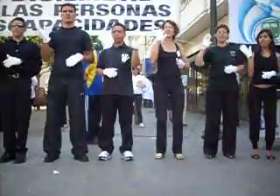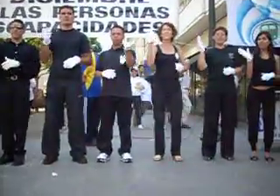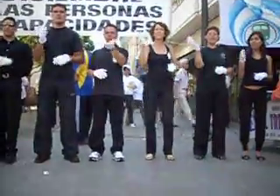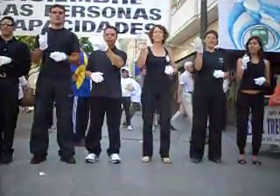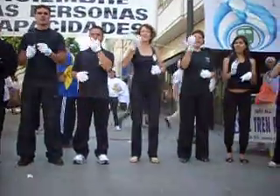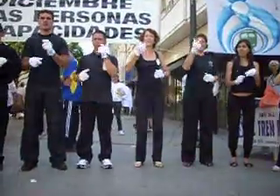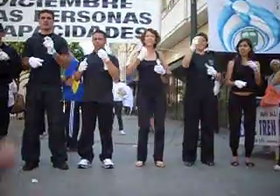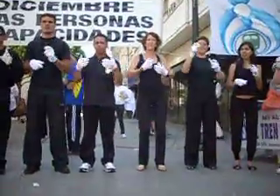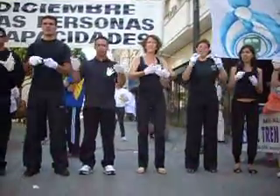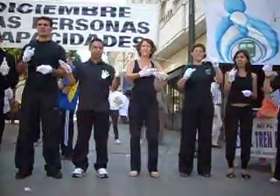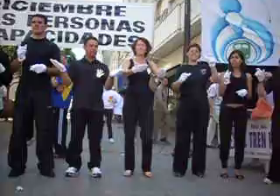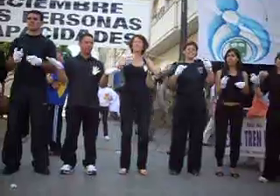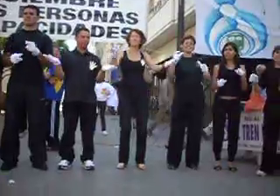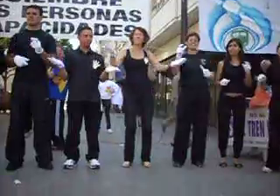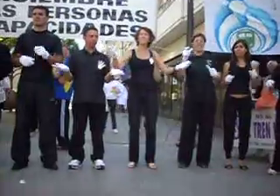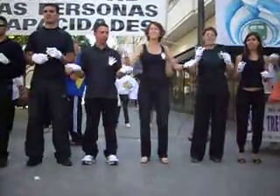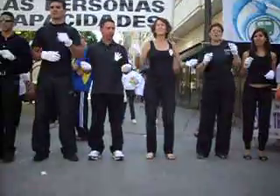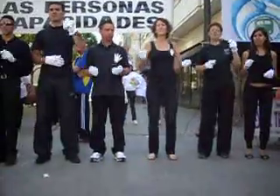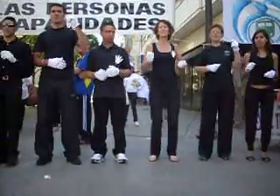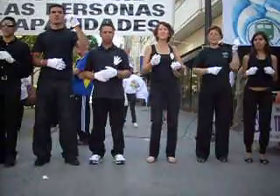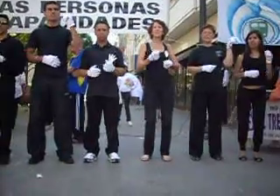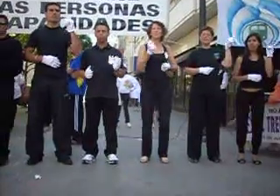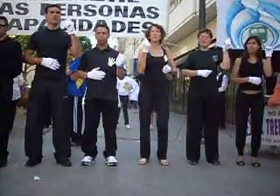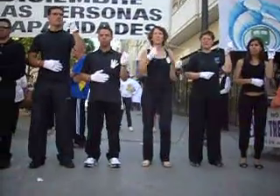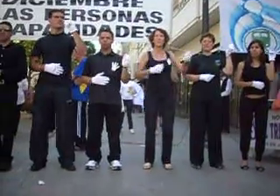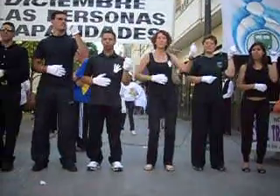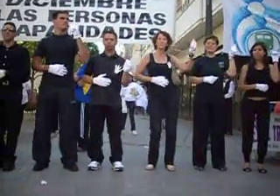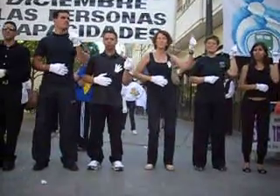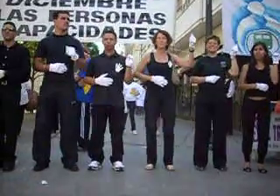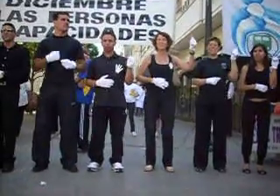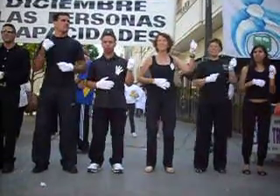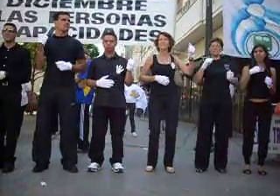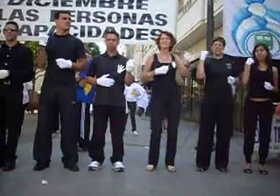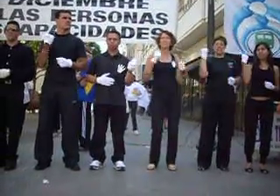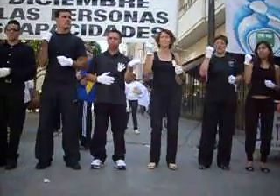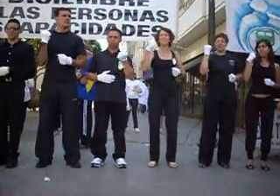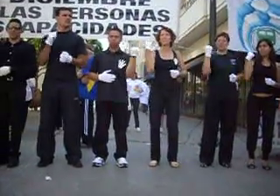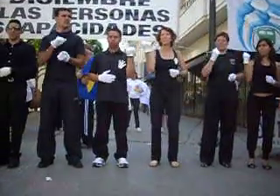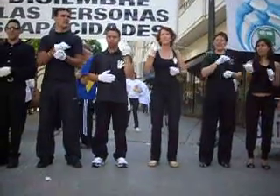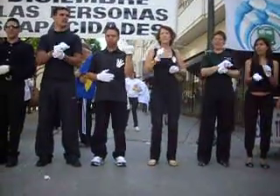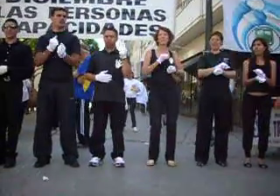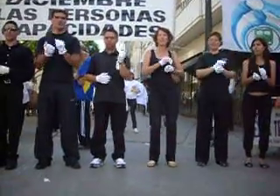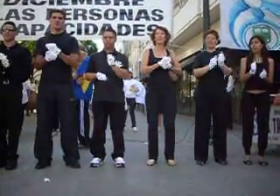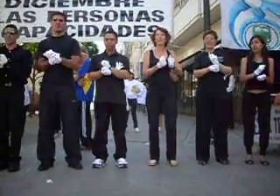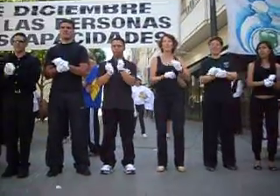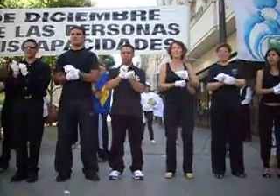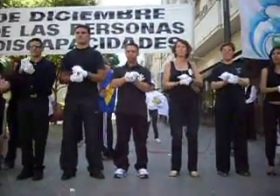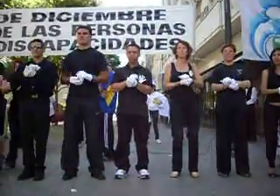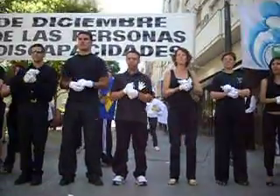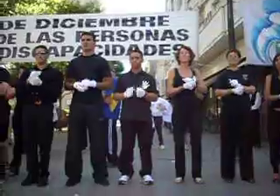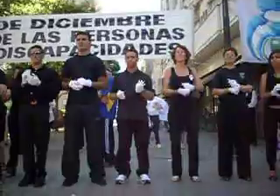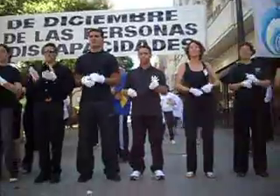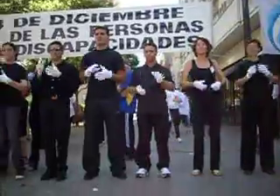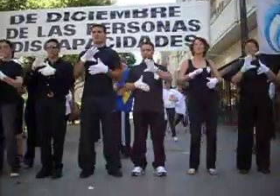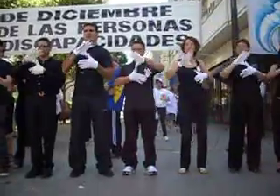la mente. Quiero ritmo que venga del alma, que la mente.